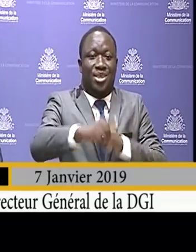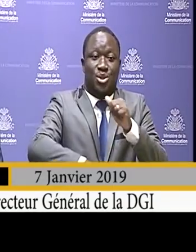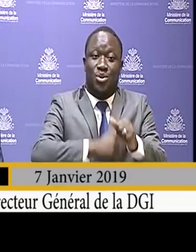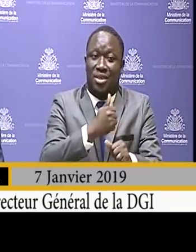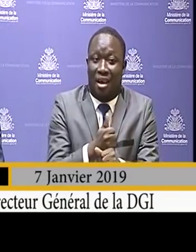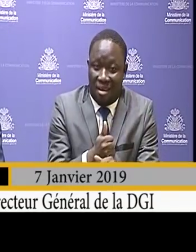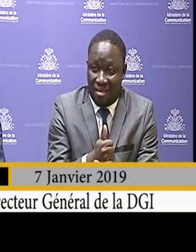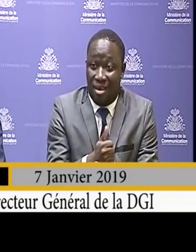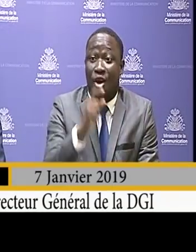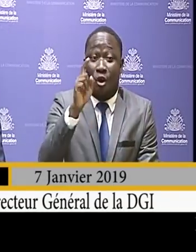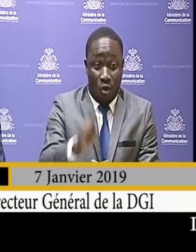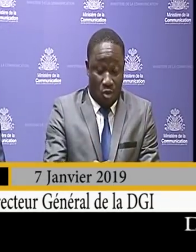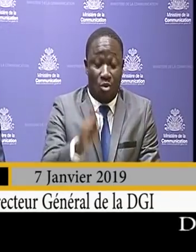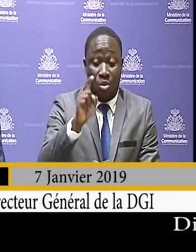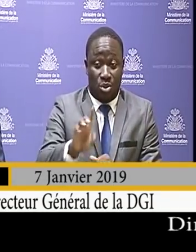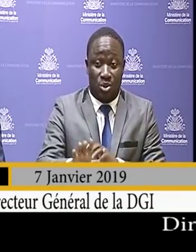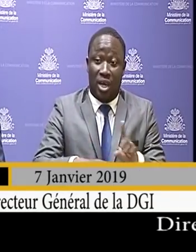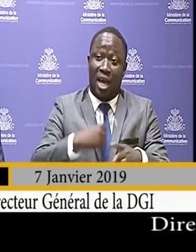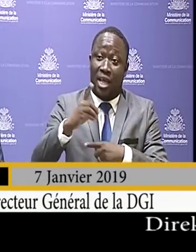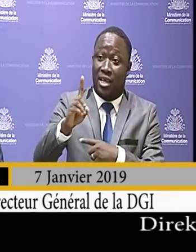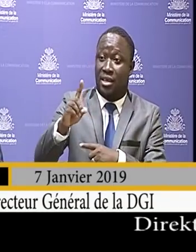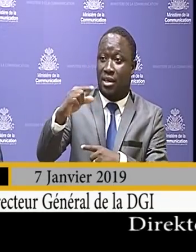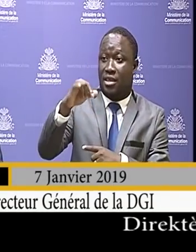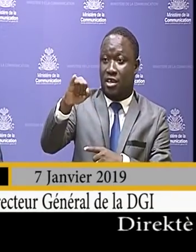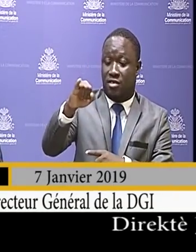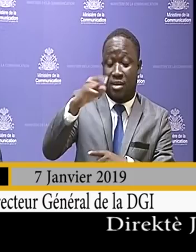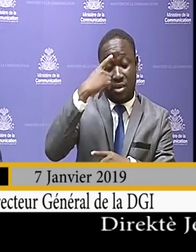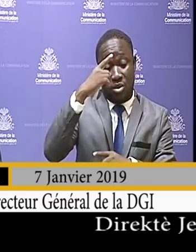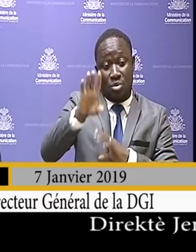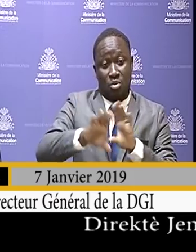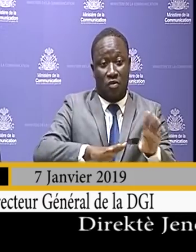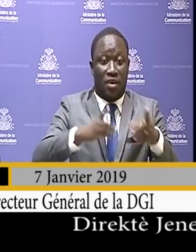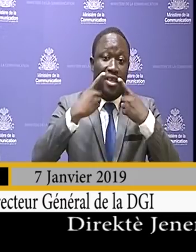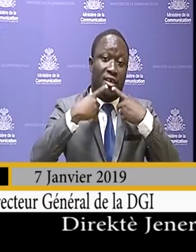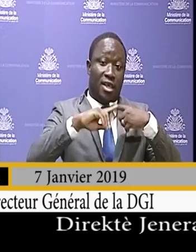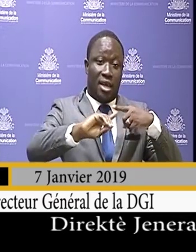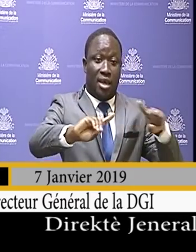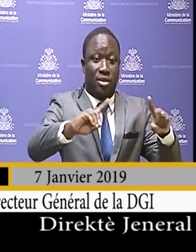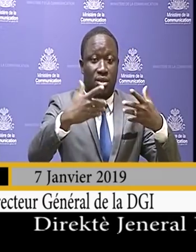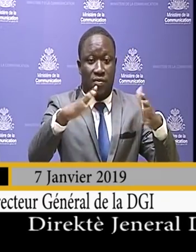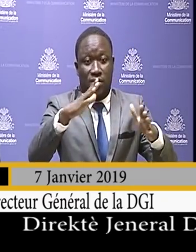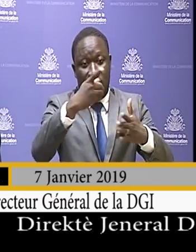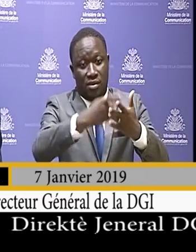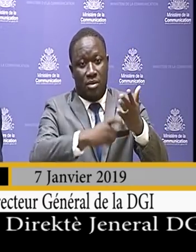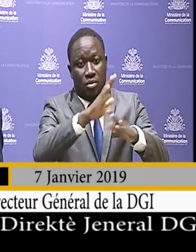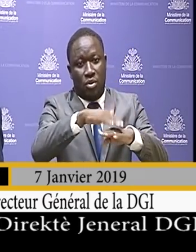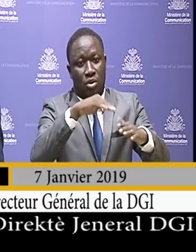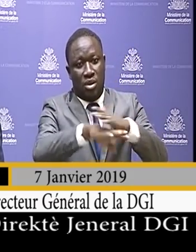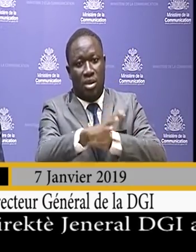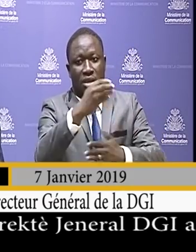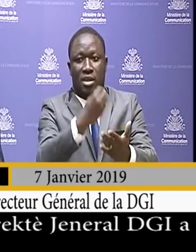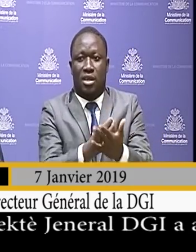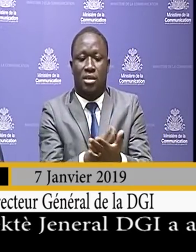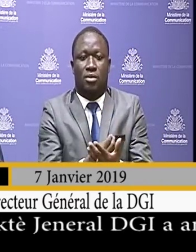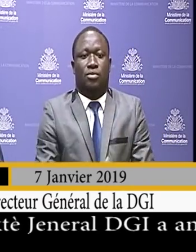suppose alè nan DJI, ki ploupre la kaywa, pou pou dji déclaration définitive d'impôt sur le revenu.